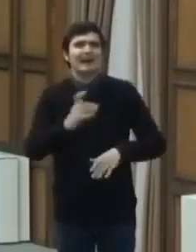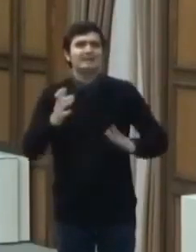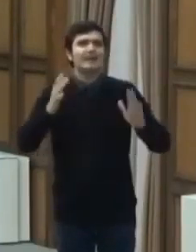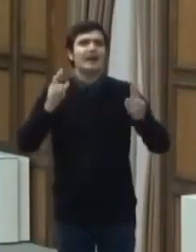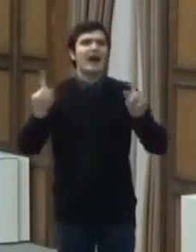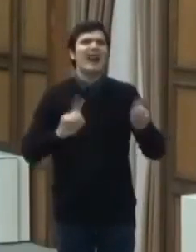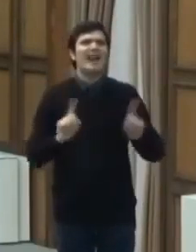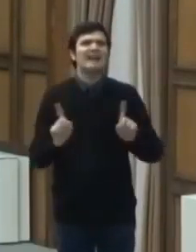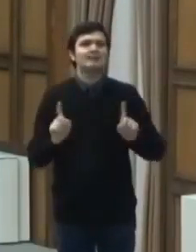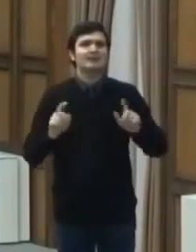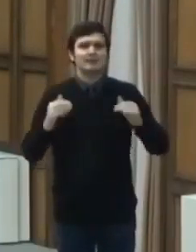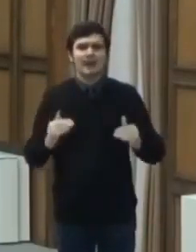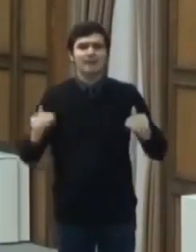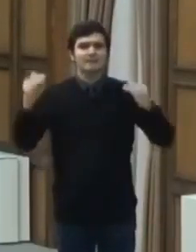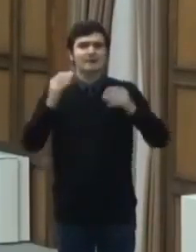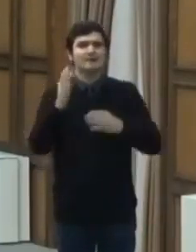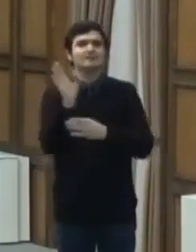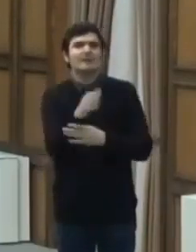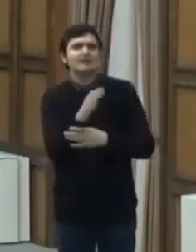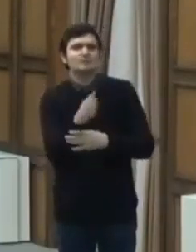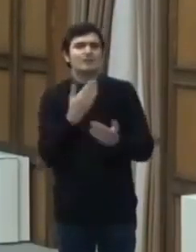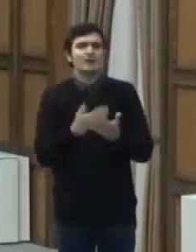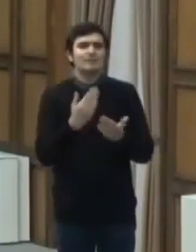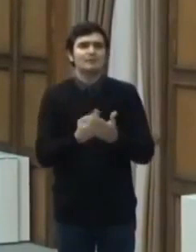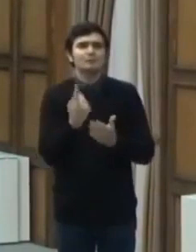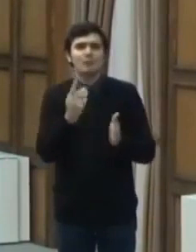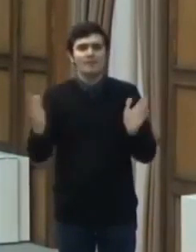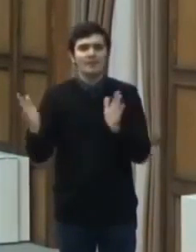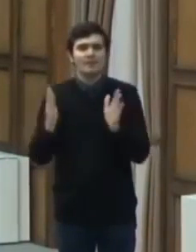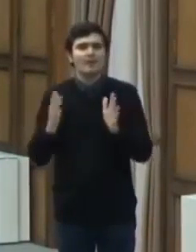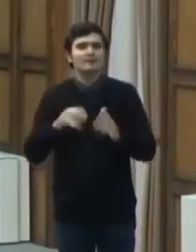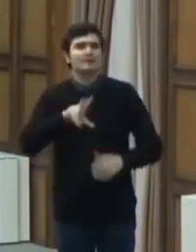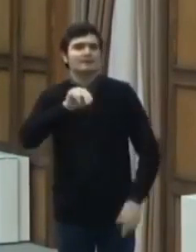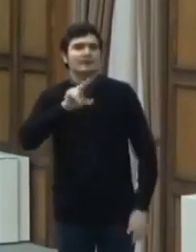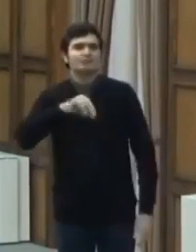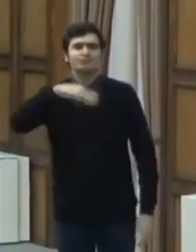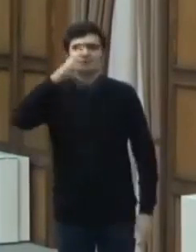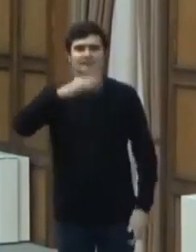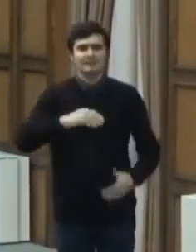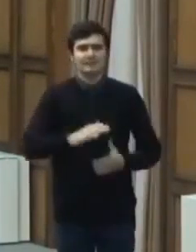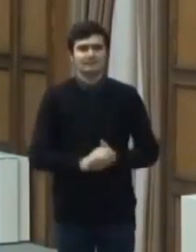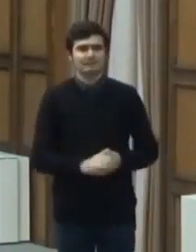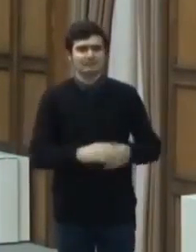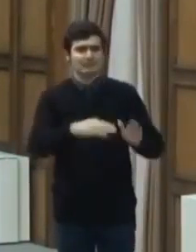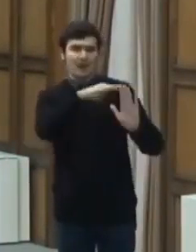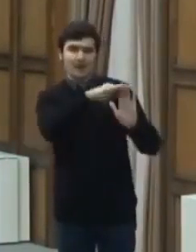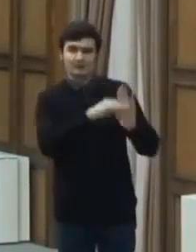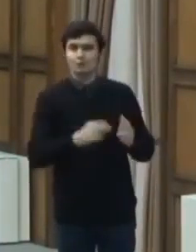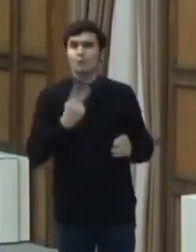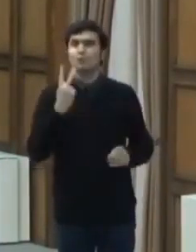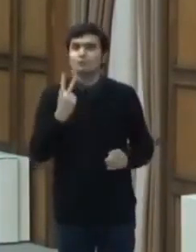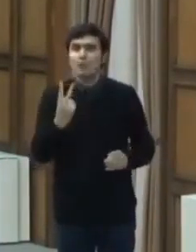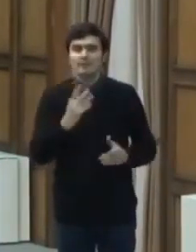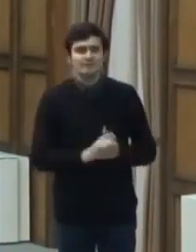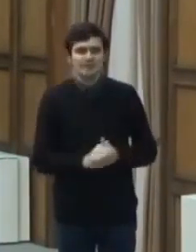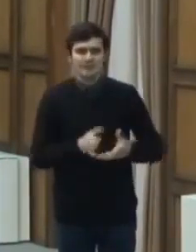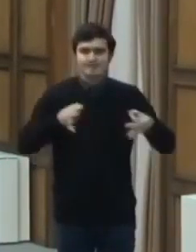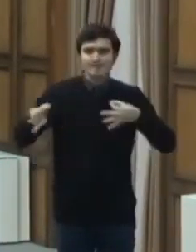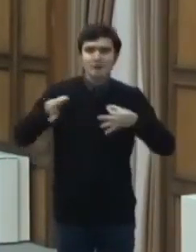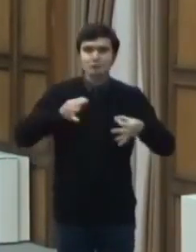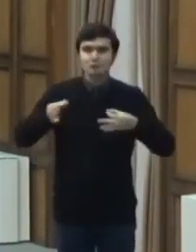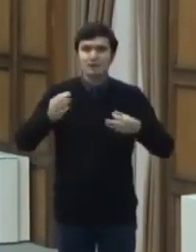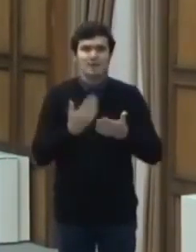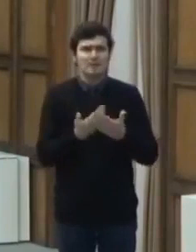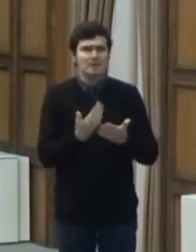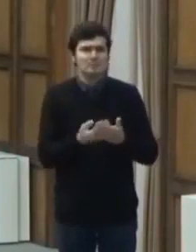nivel național pentru o perioadă de 30 de zile. Articolul 2. Măsurile de prevenire